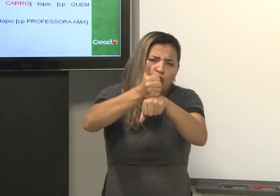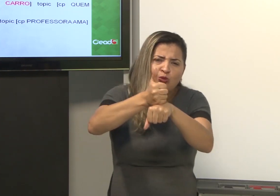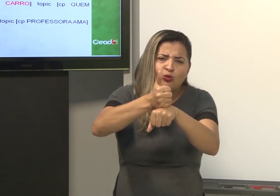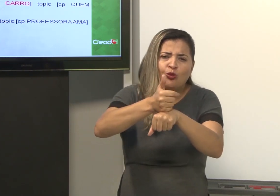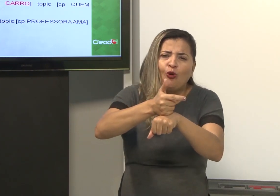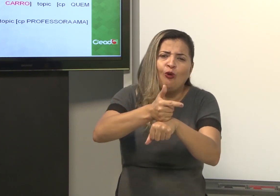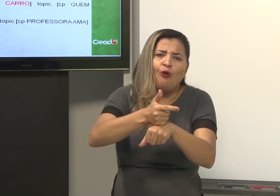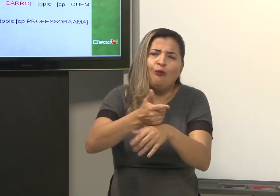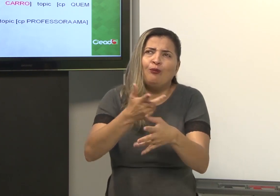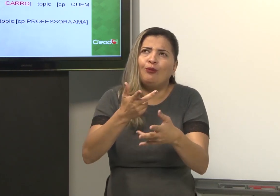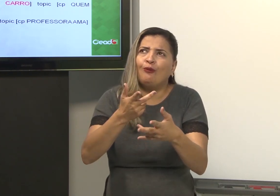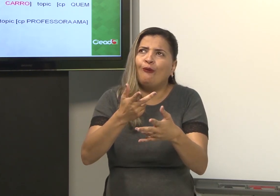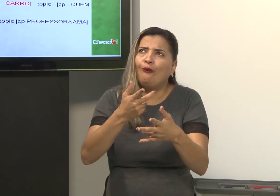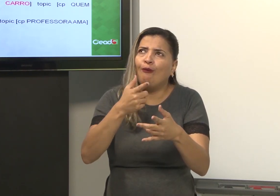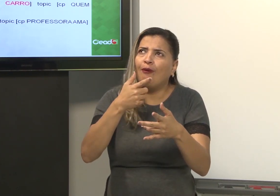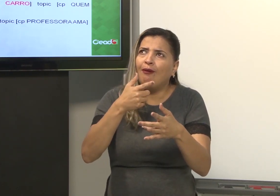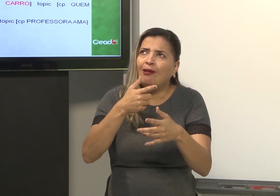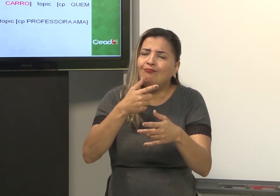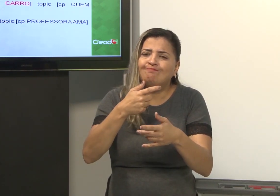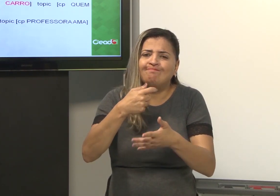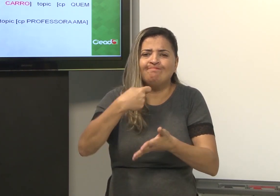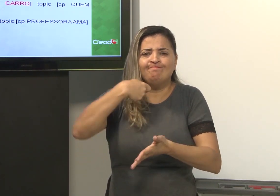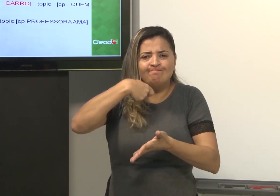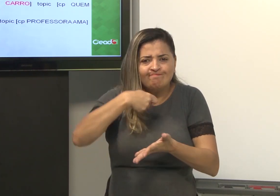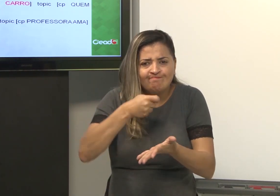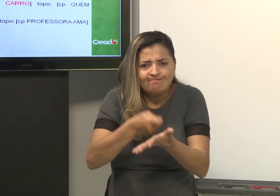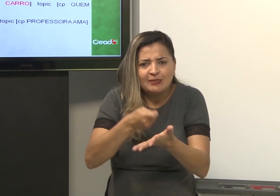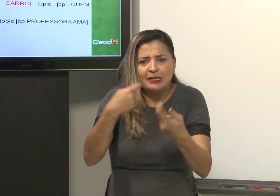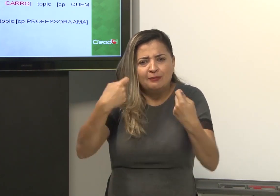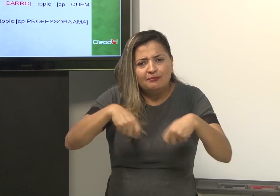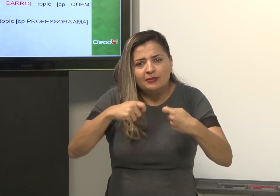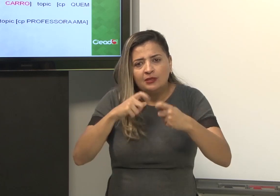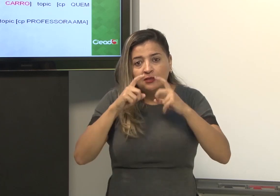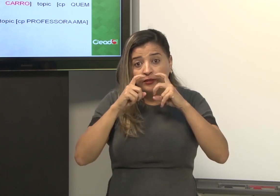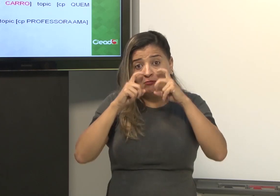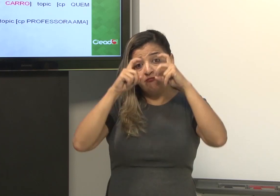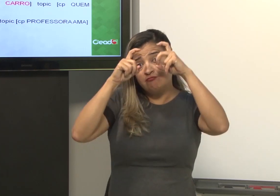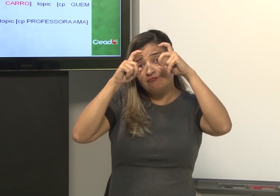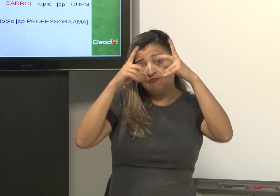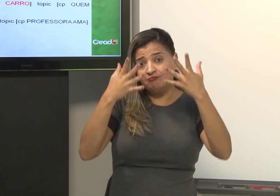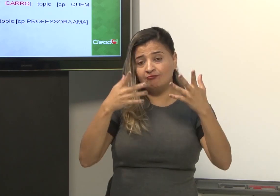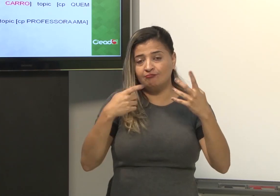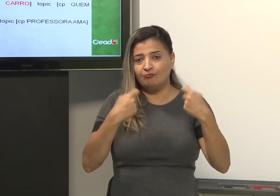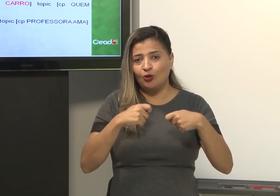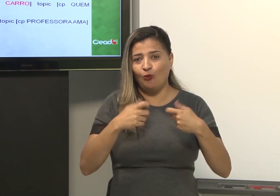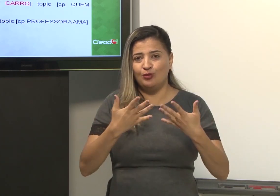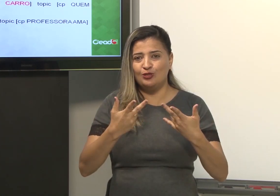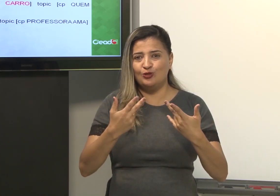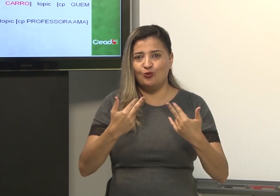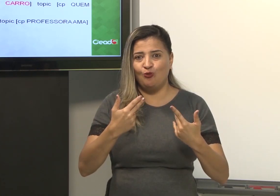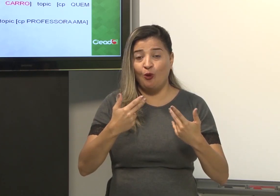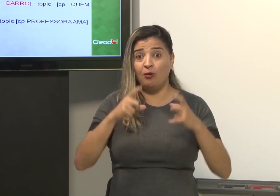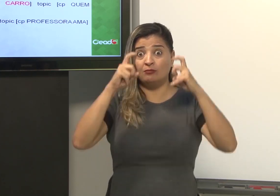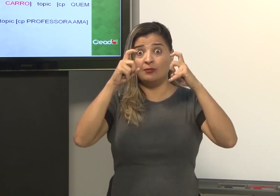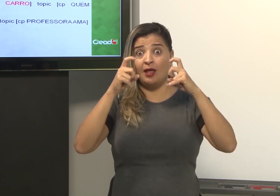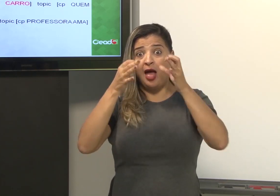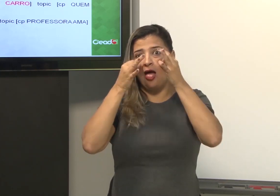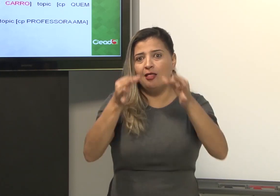O tópico cobra que se use mais a expressão, expressão